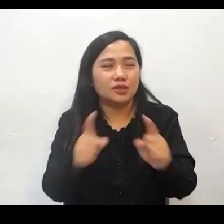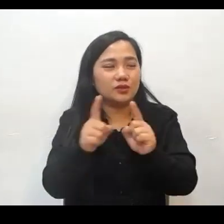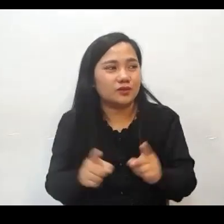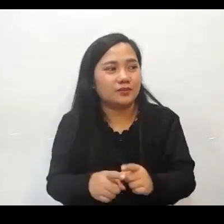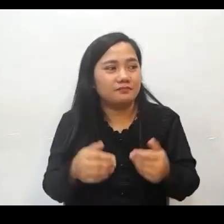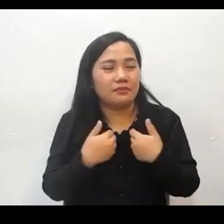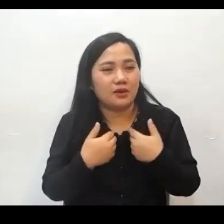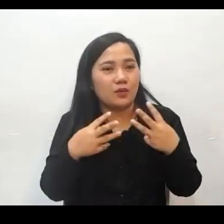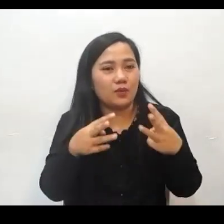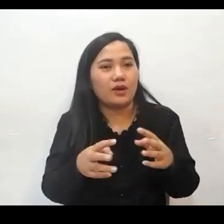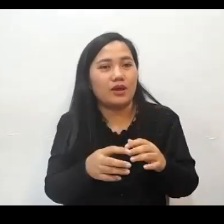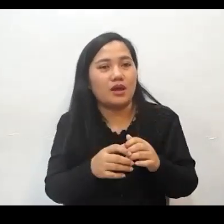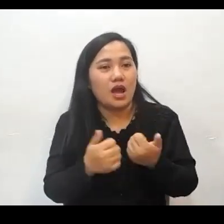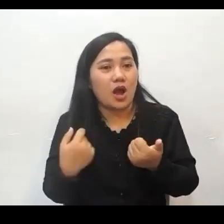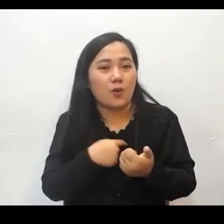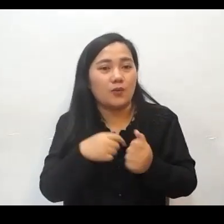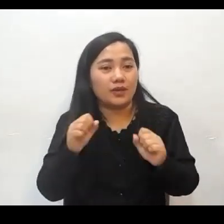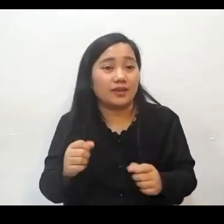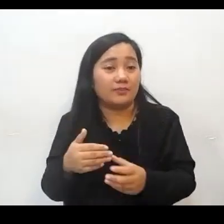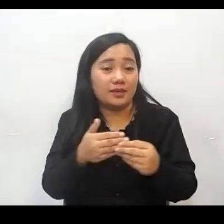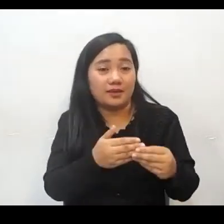At yun din po yung paraan para tayo magabayan